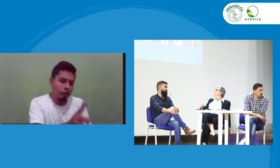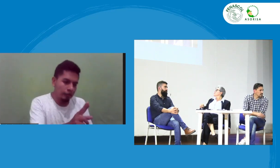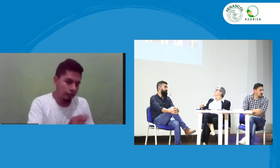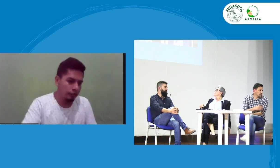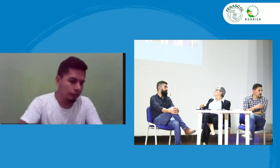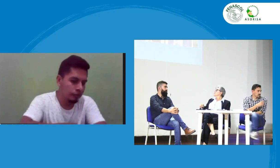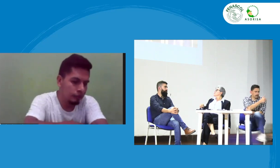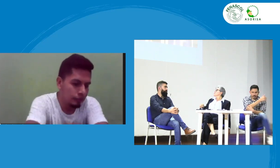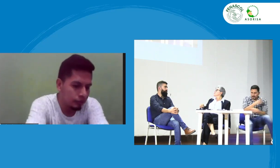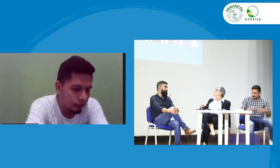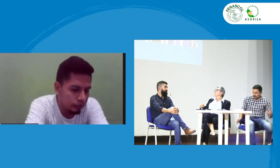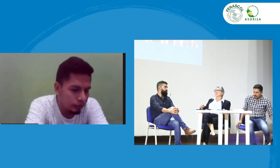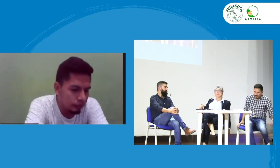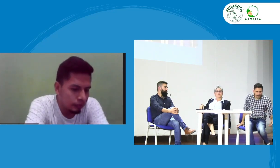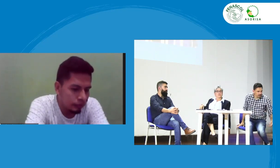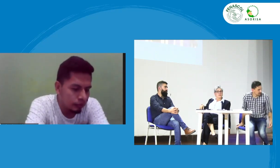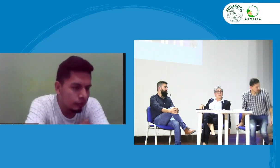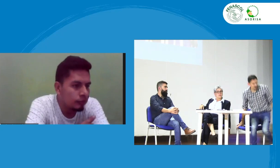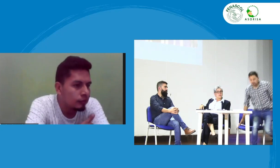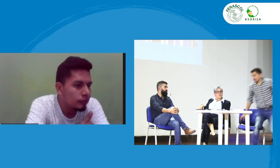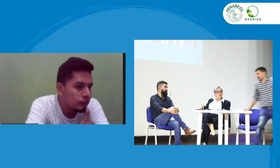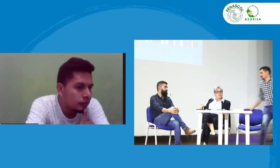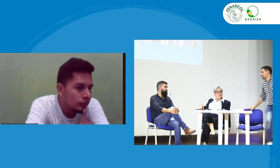Putumayo es difícil esa es mi pregunta